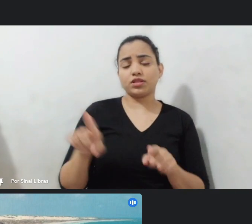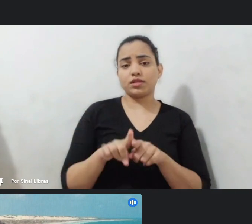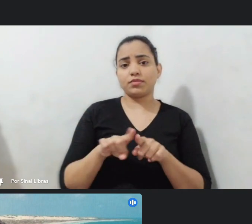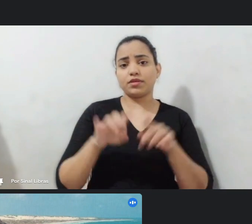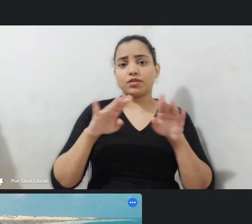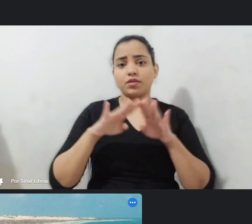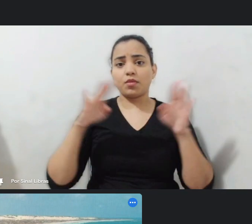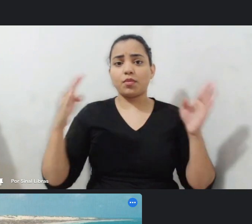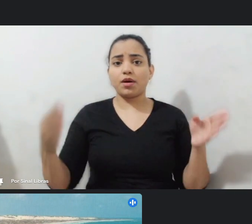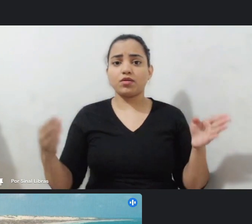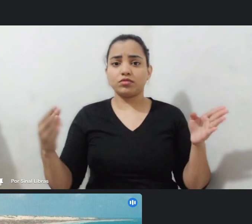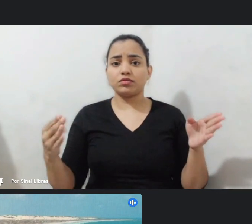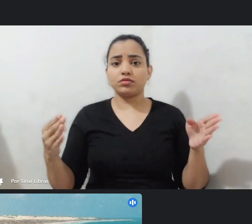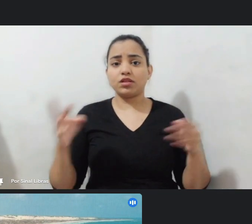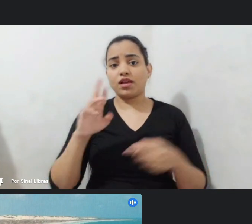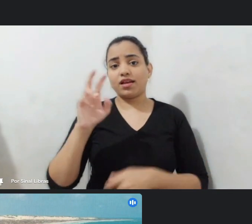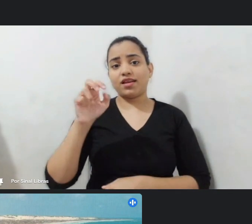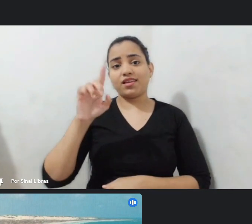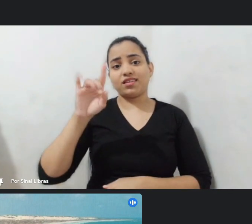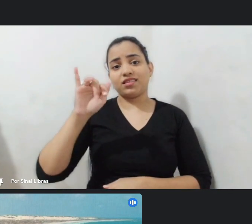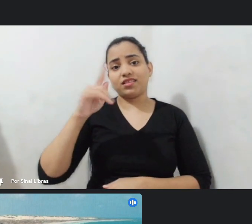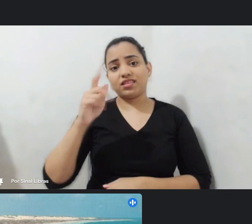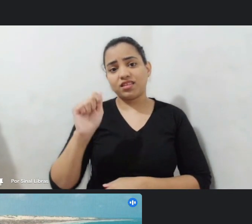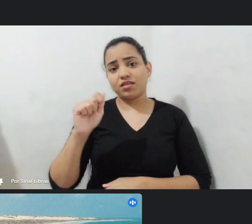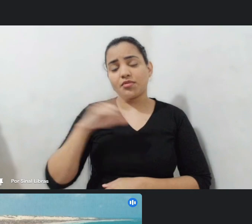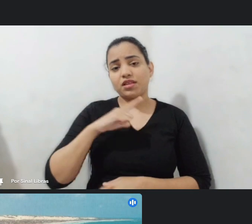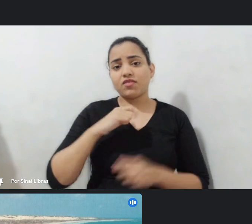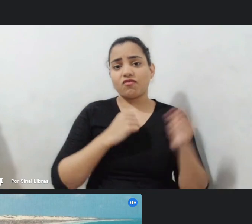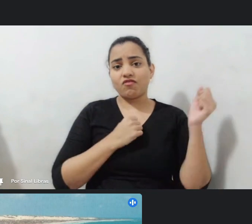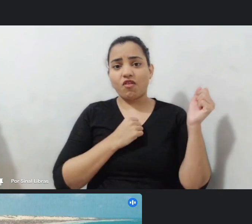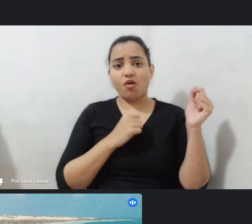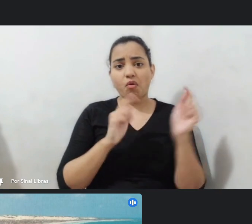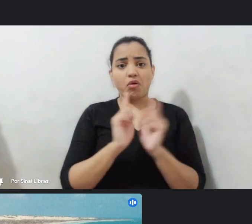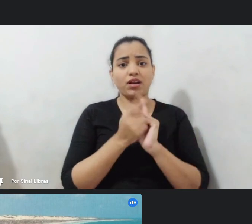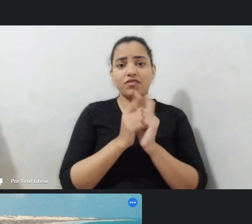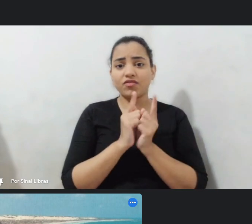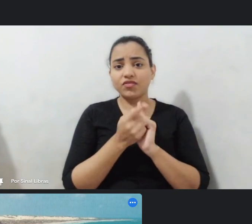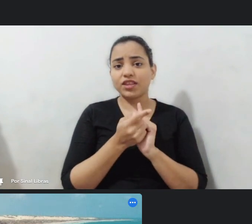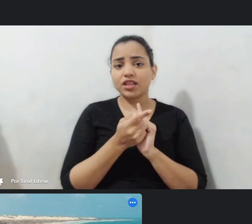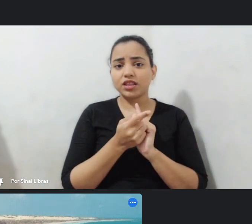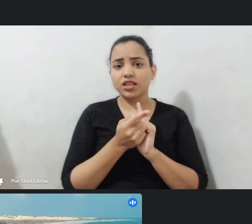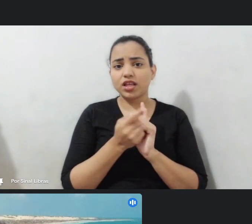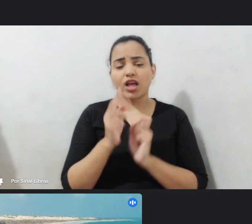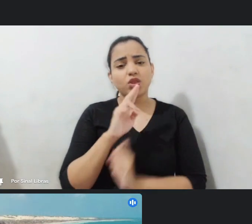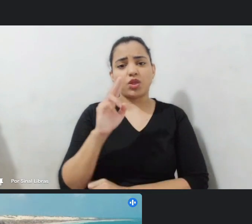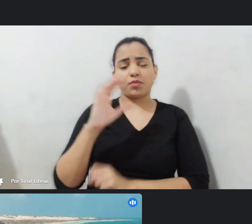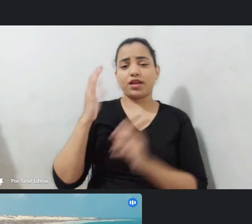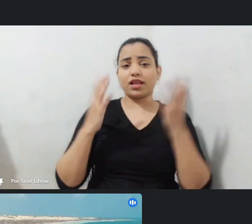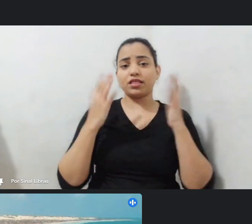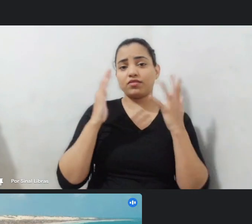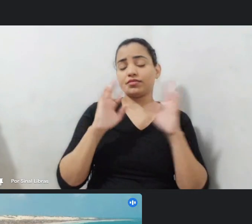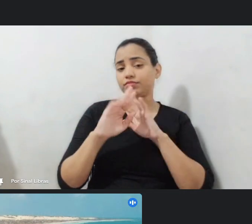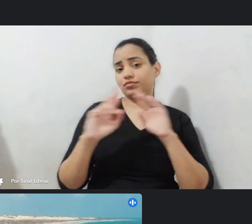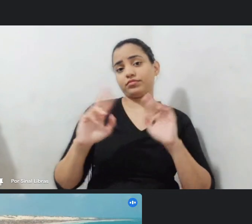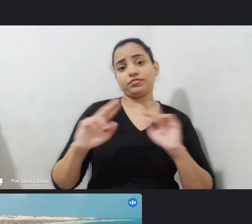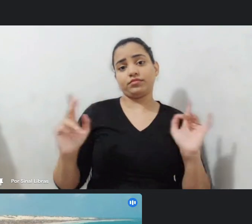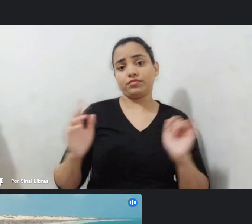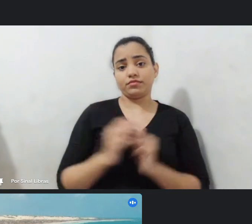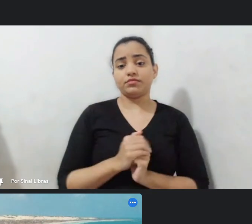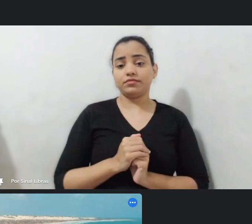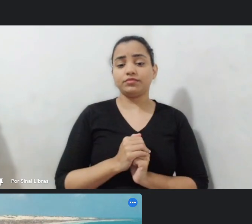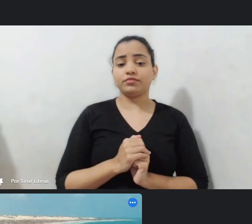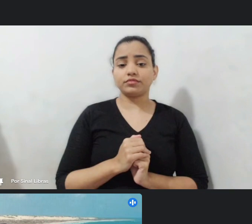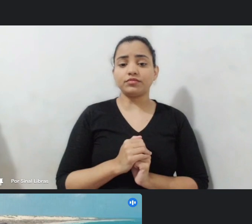forró cavaleiro do forró e grafite e chamar isso de carnaval né o palcozinho lá do cruzeiro